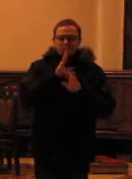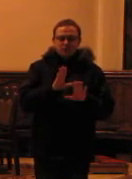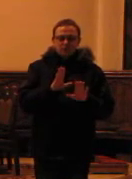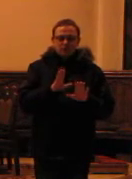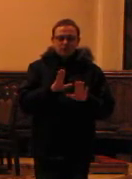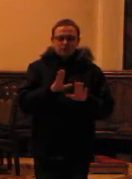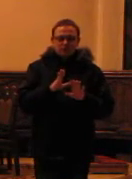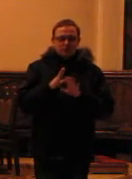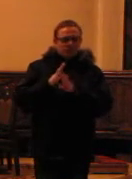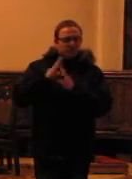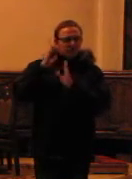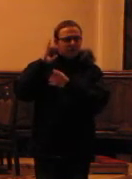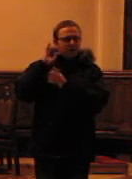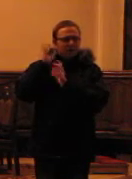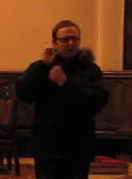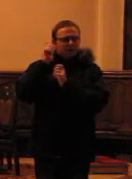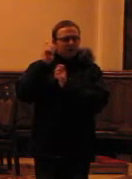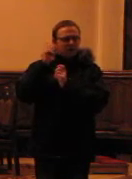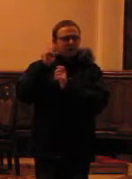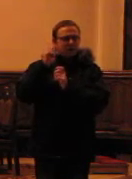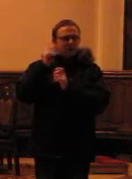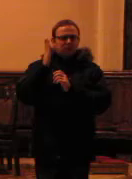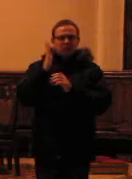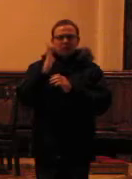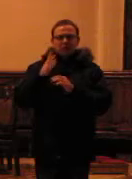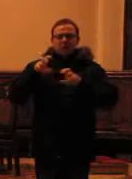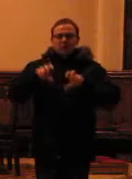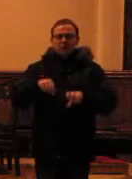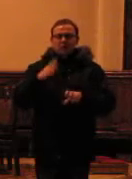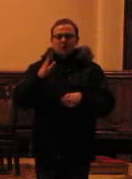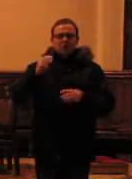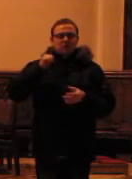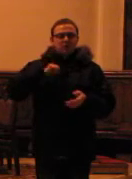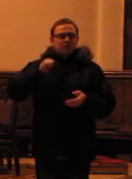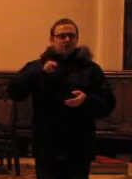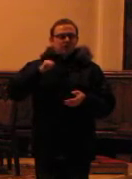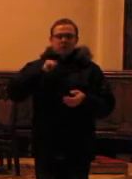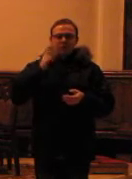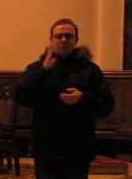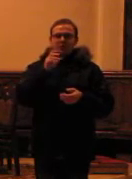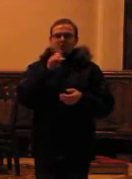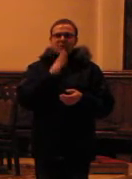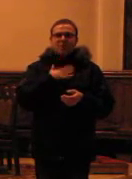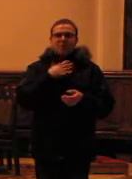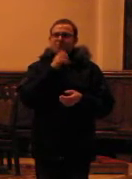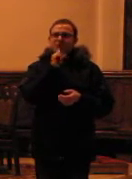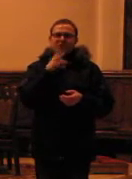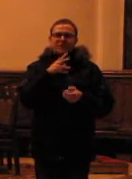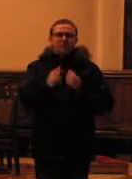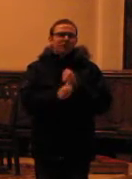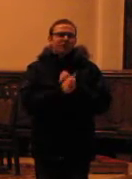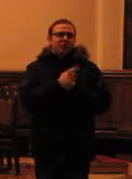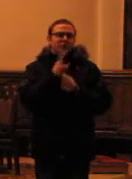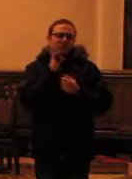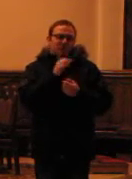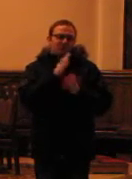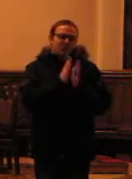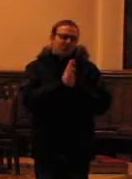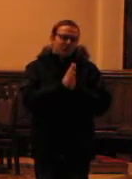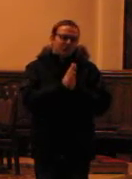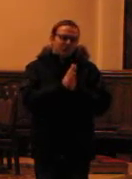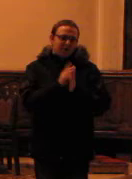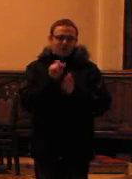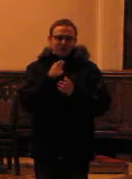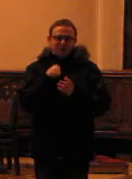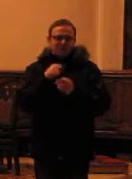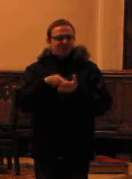rozproszenia. Będę siedział i będę trzepiał. Nie będę miał żadnych dowodów, że się dobrze modlę, bo próbuję się niedobrze i nie umiem się